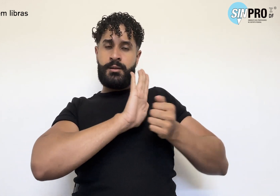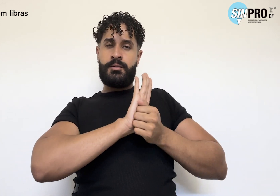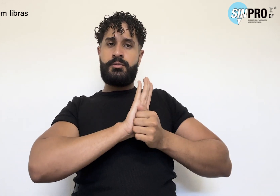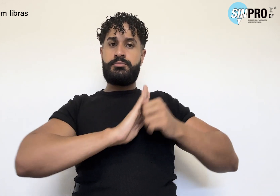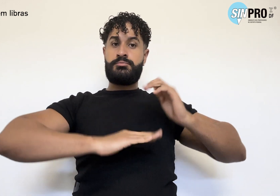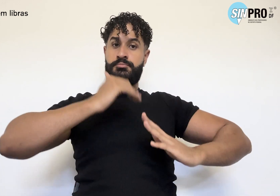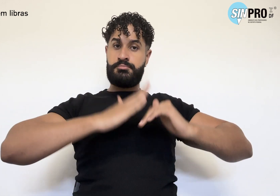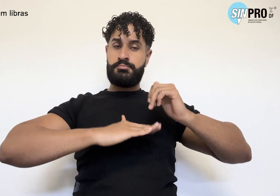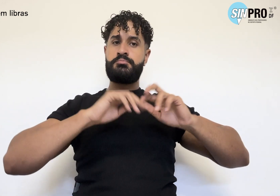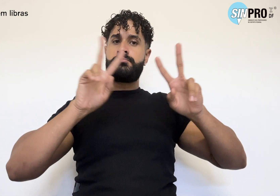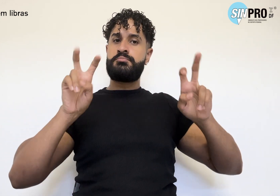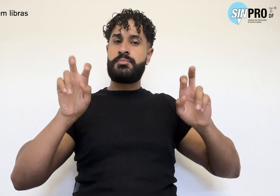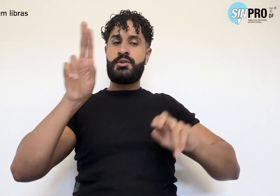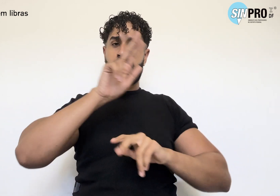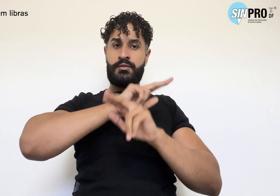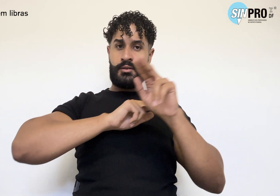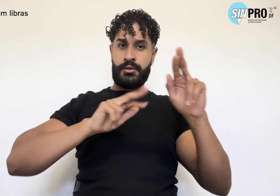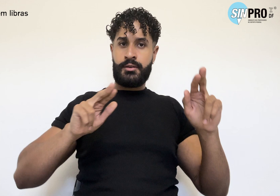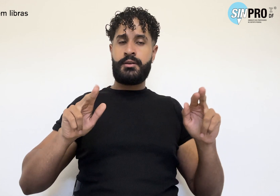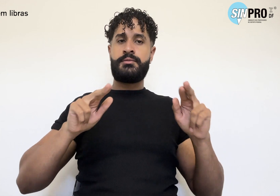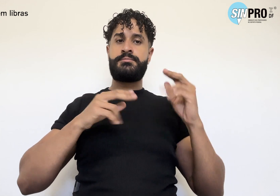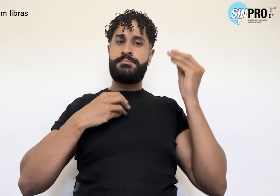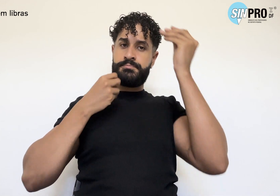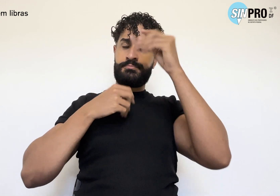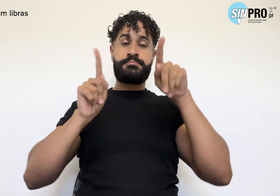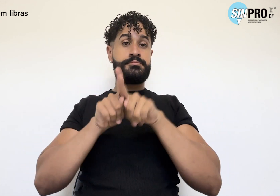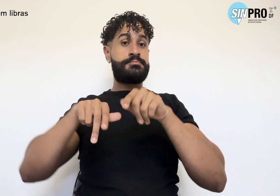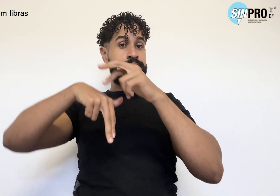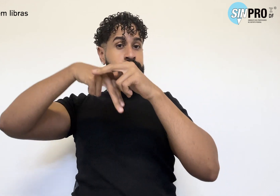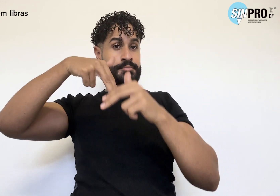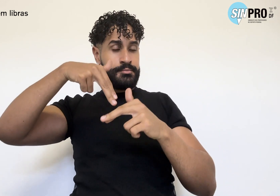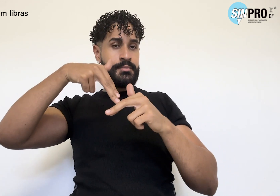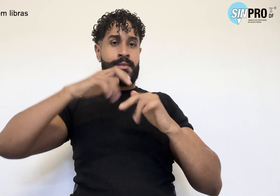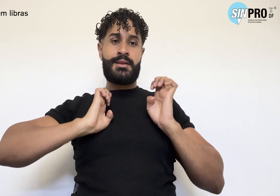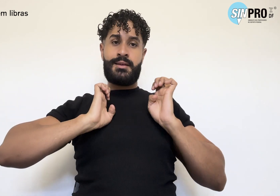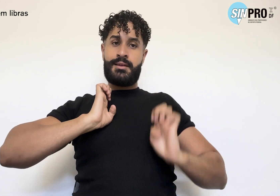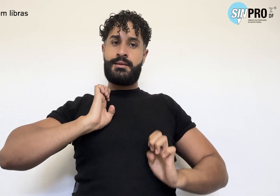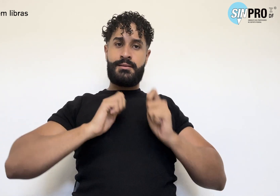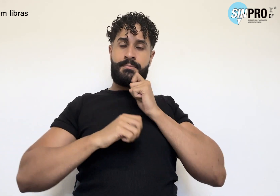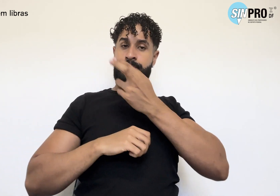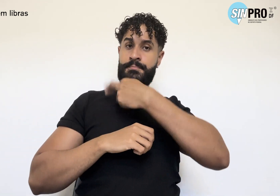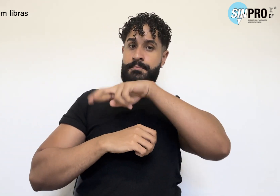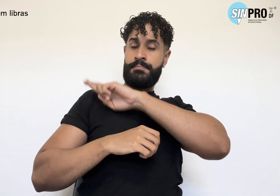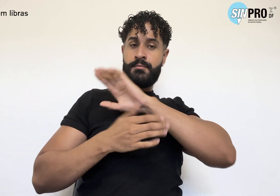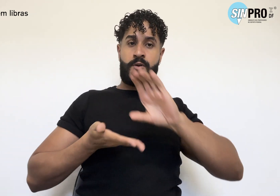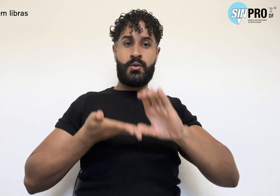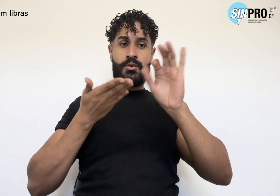sobre diversidade sexual e de gênero e ética laica. Conselho Federal de